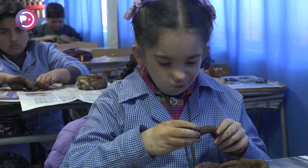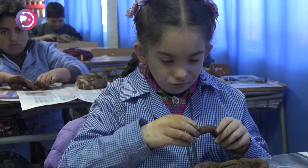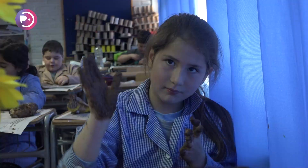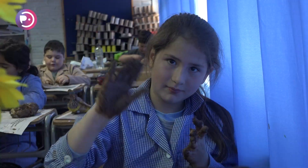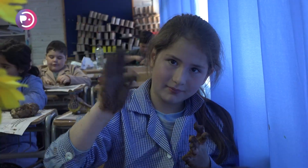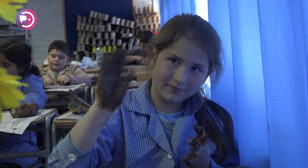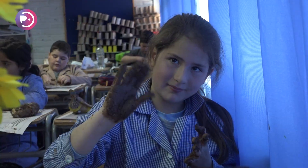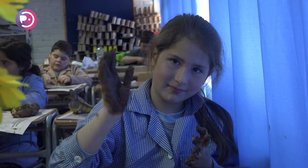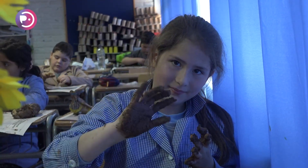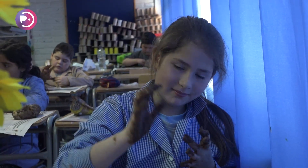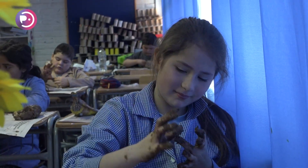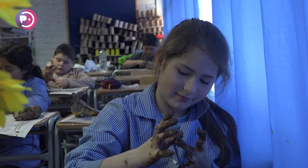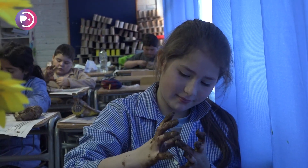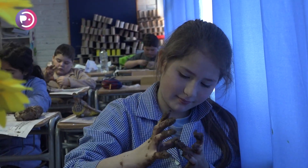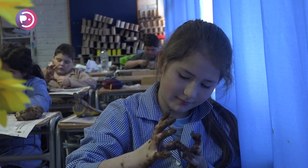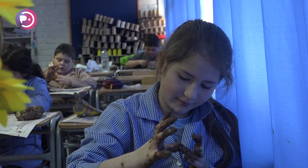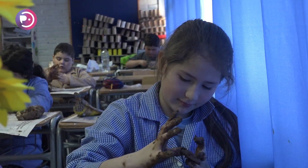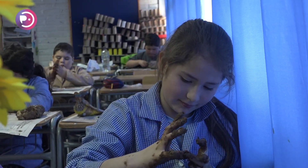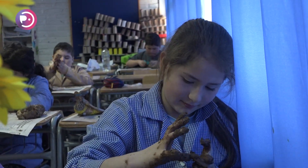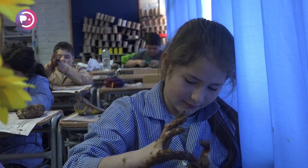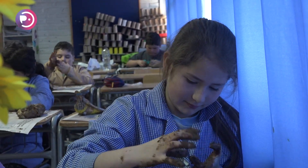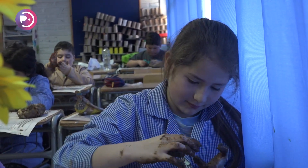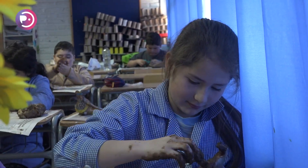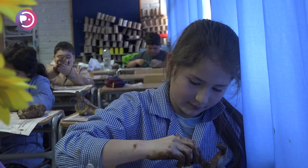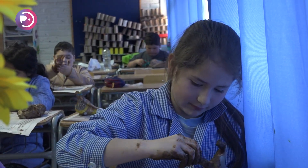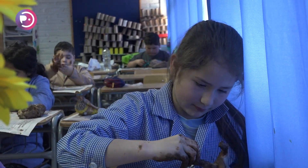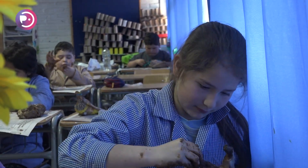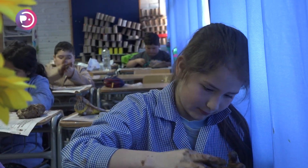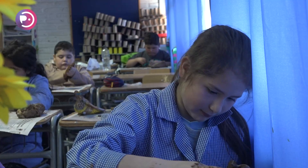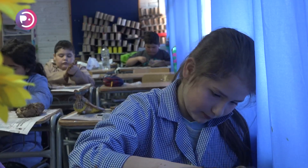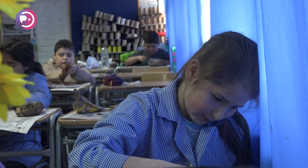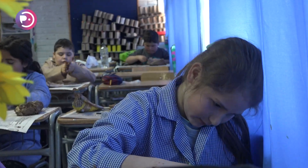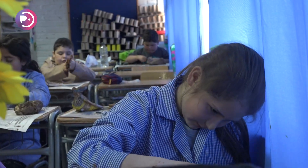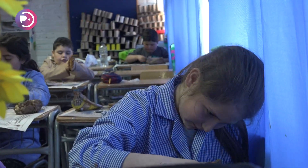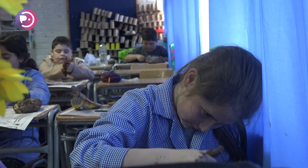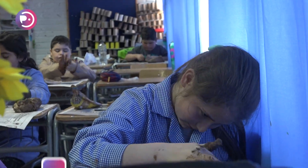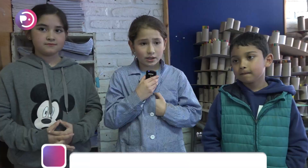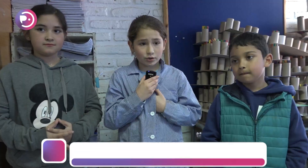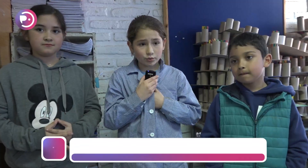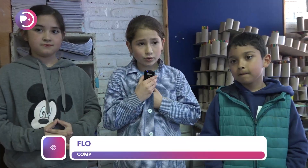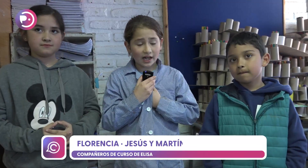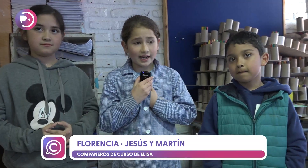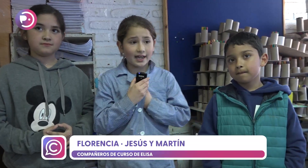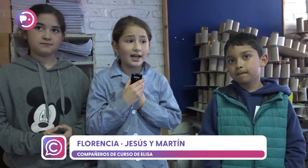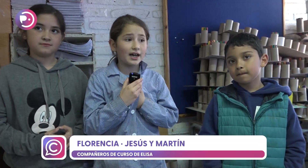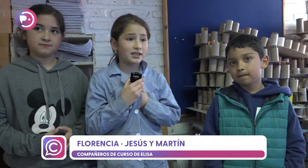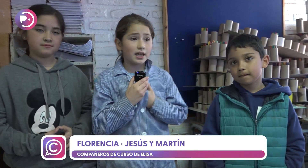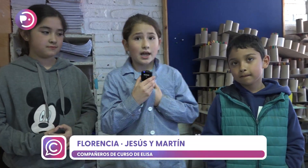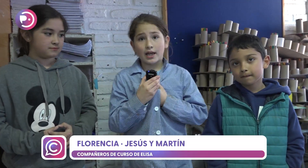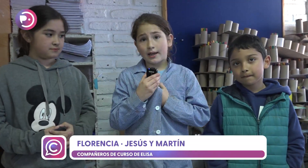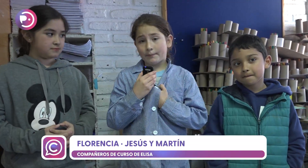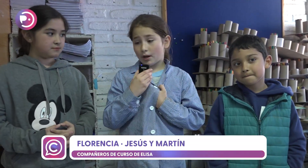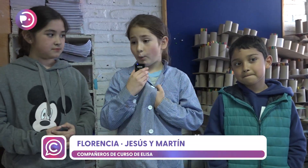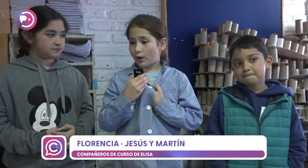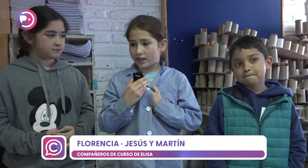igual es muy buena haciendo sus tareas, es buenísima.